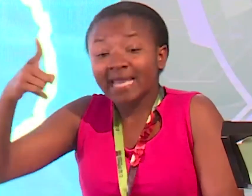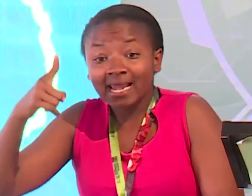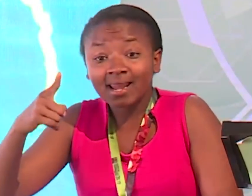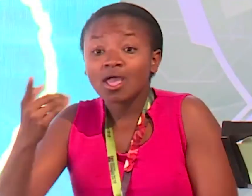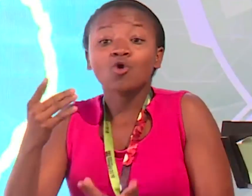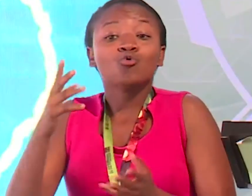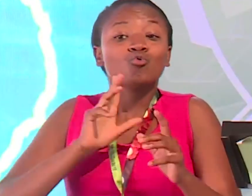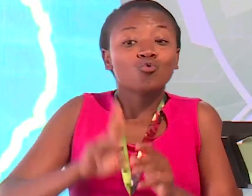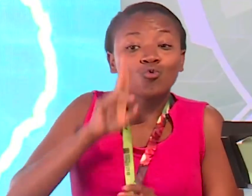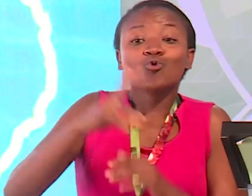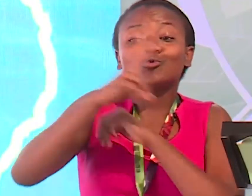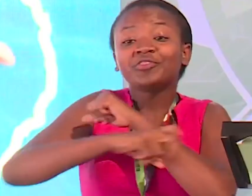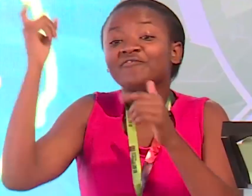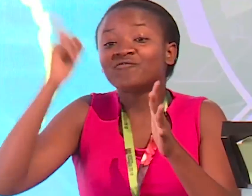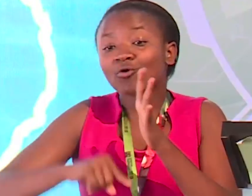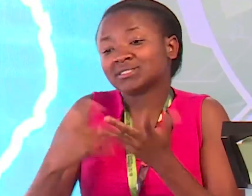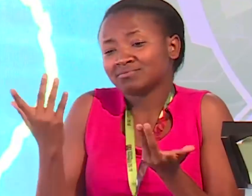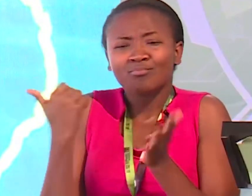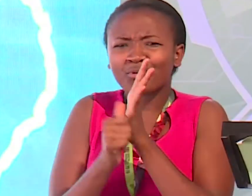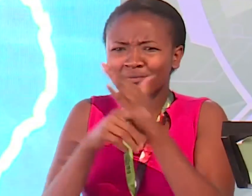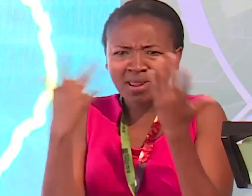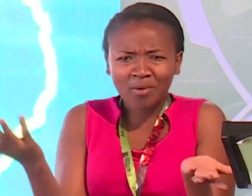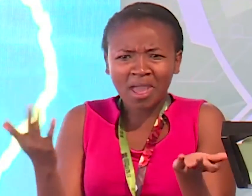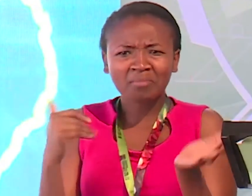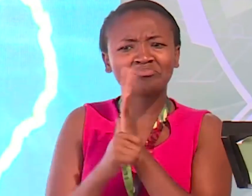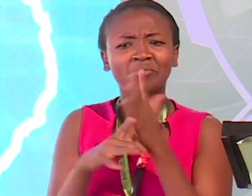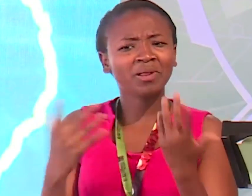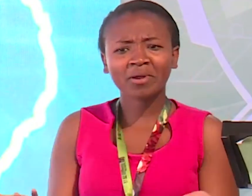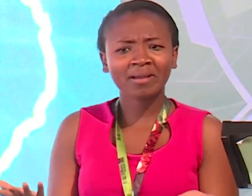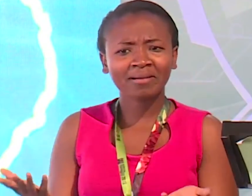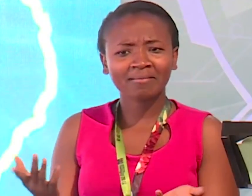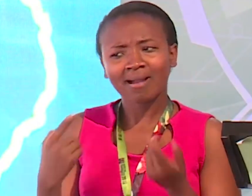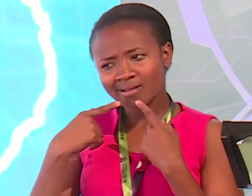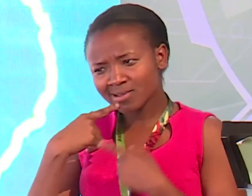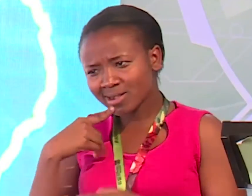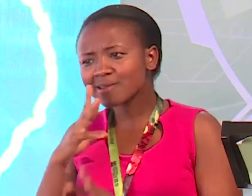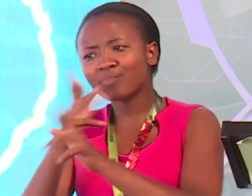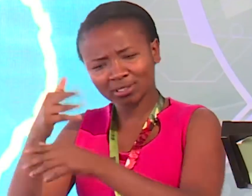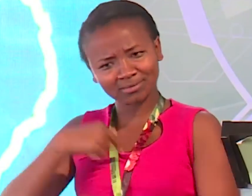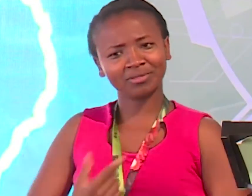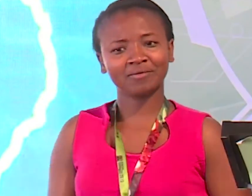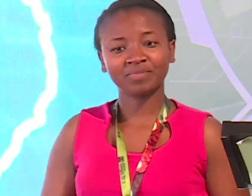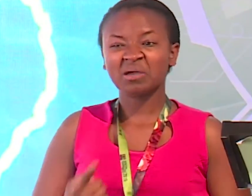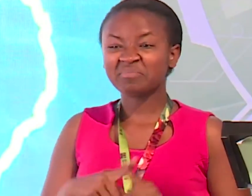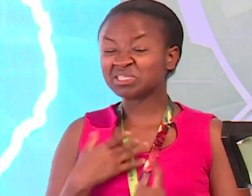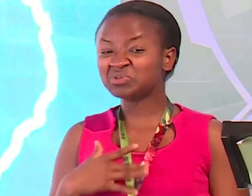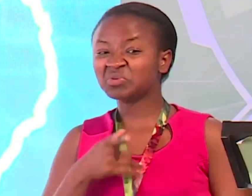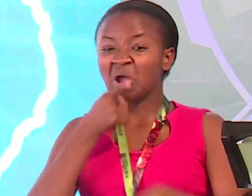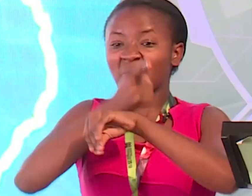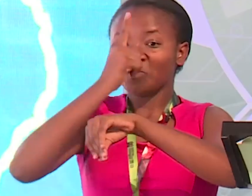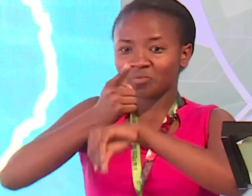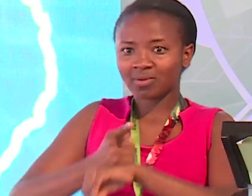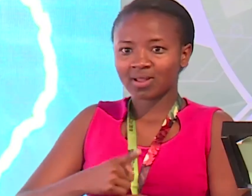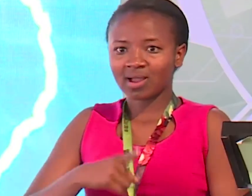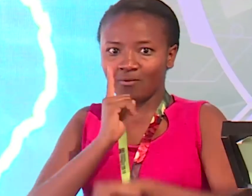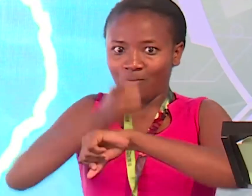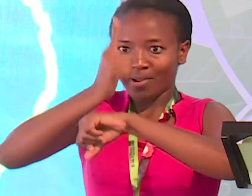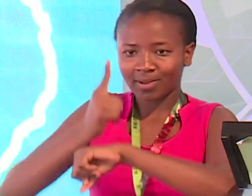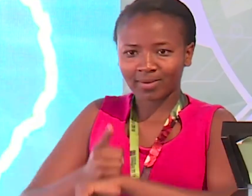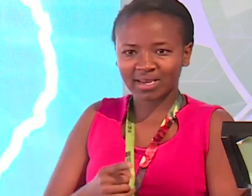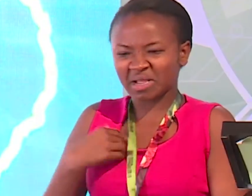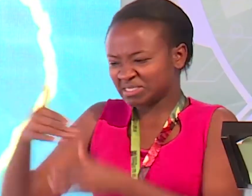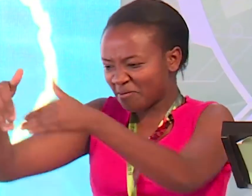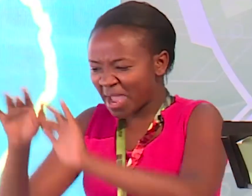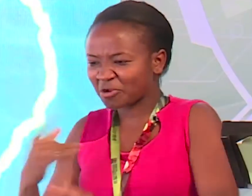mehiba Shida hiko hapi jameni What is the problem Lakini hii mambo ya kutishatisha watu Ati kwa sababu umetaja kitu kwa